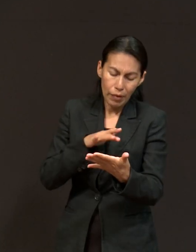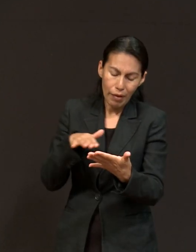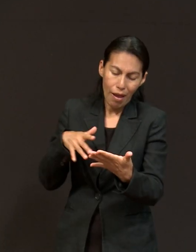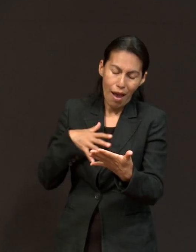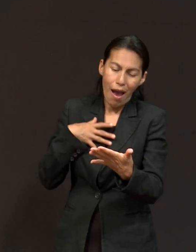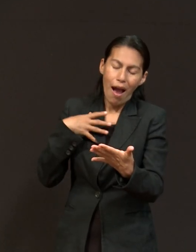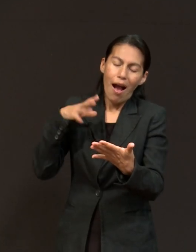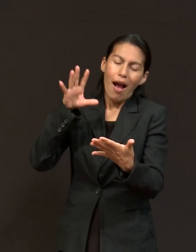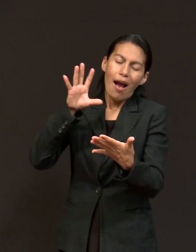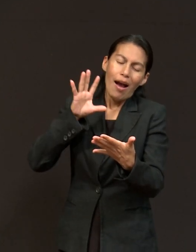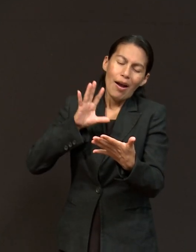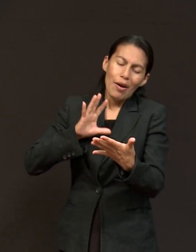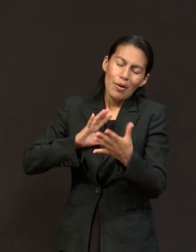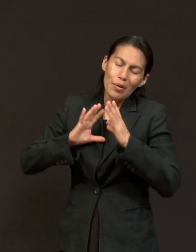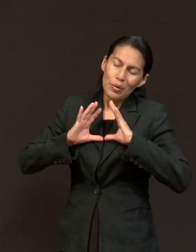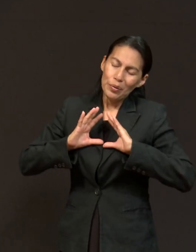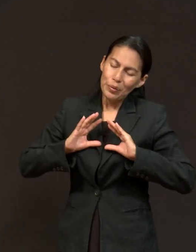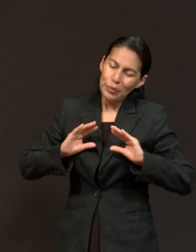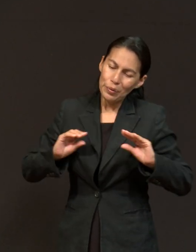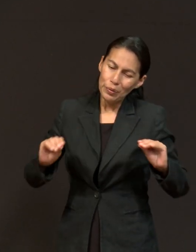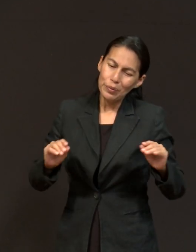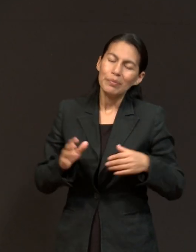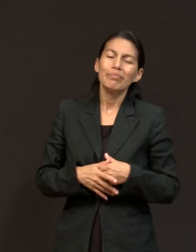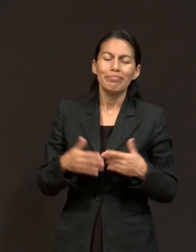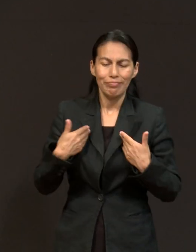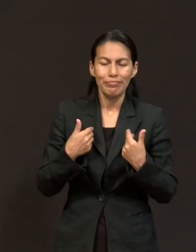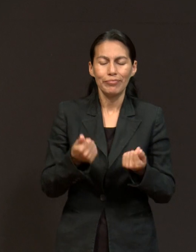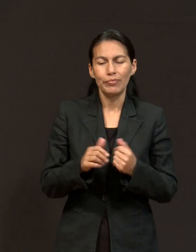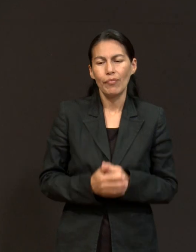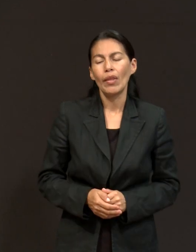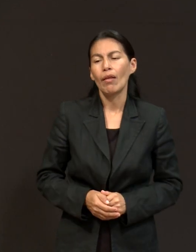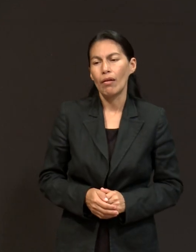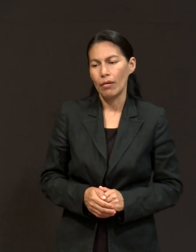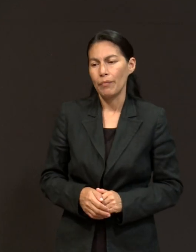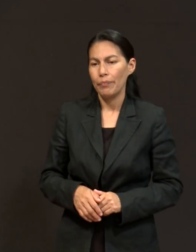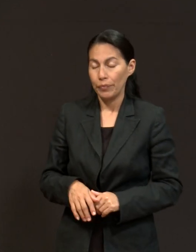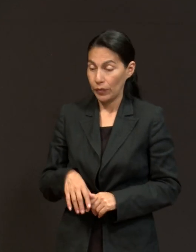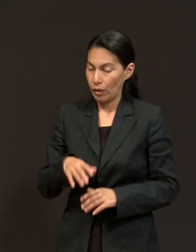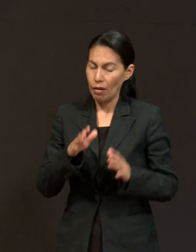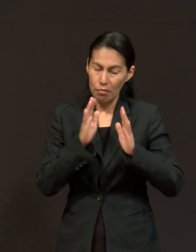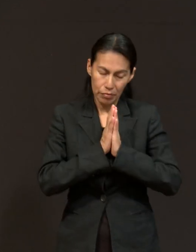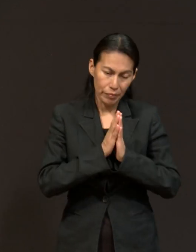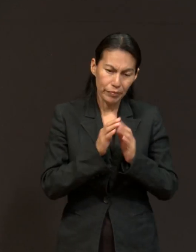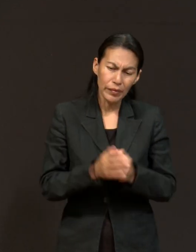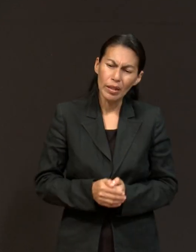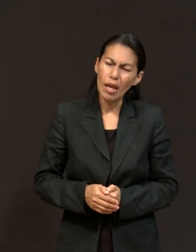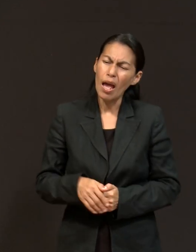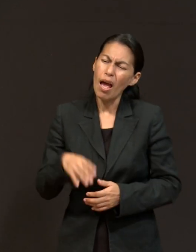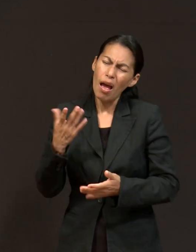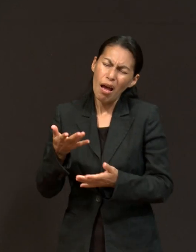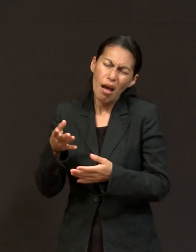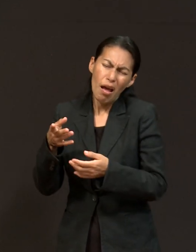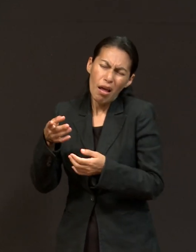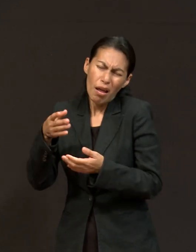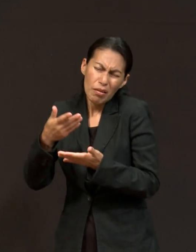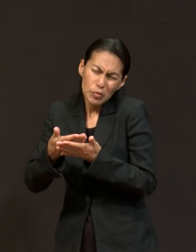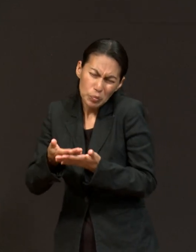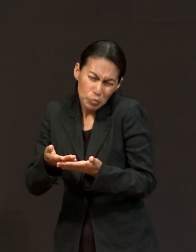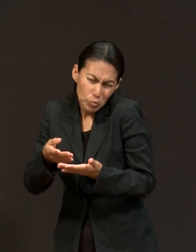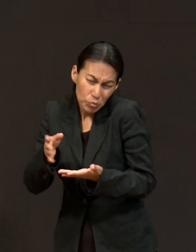para poder estudiar, toda la vida, todo el tiempo la universidad había colportado. Pero en este punto,